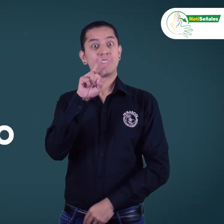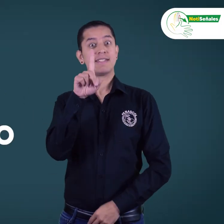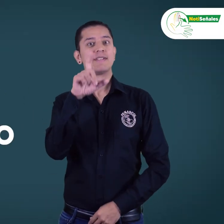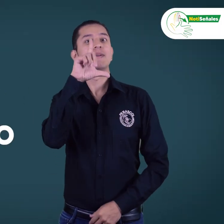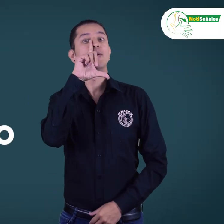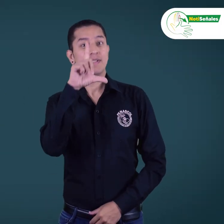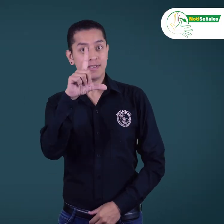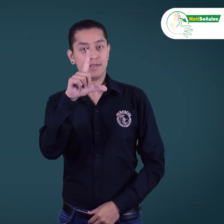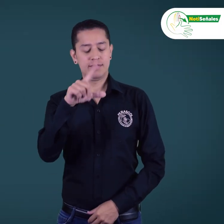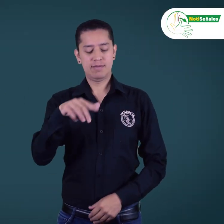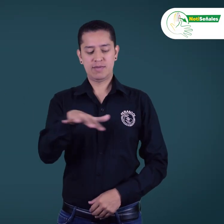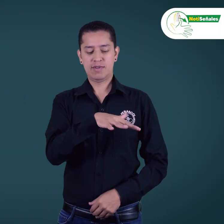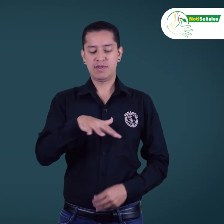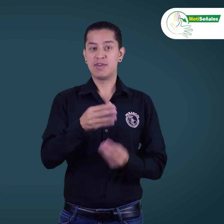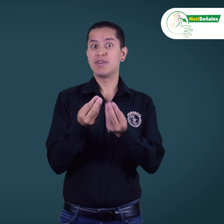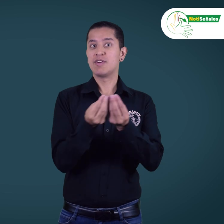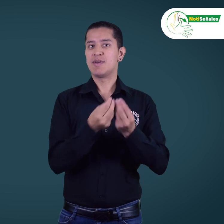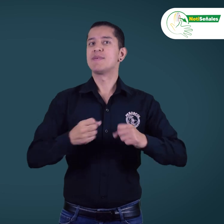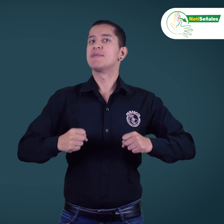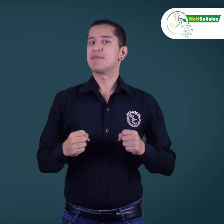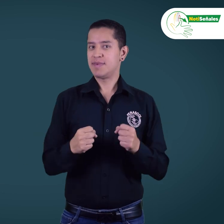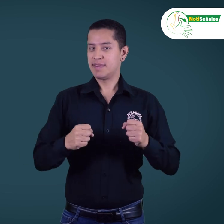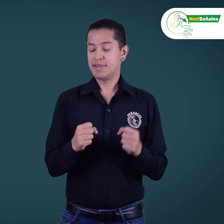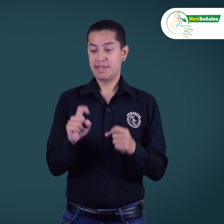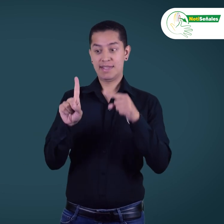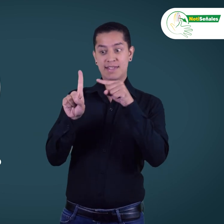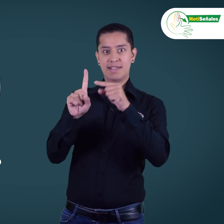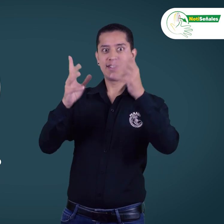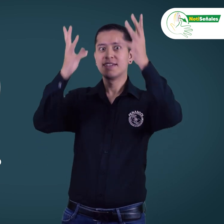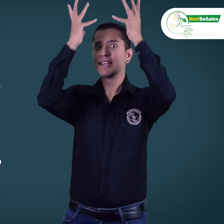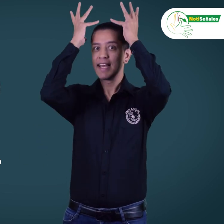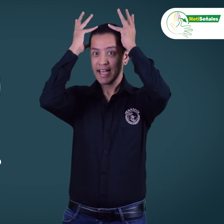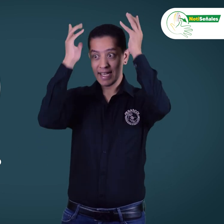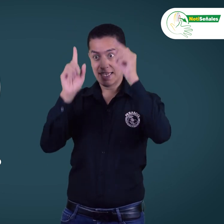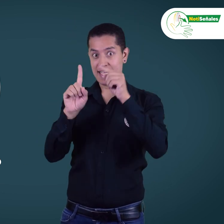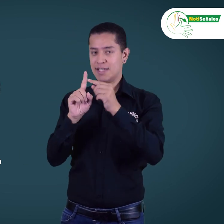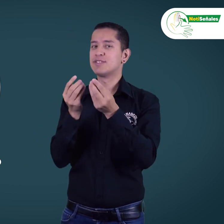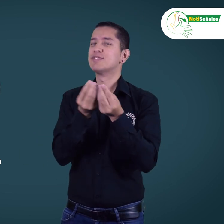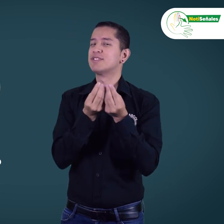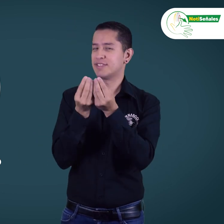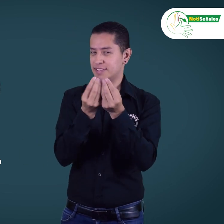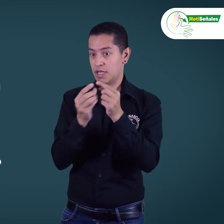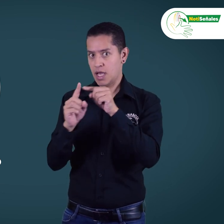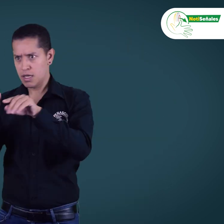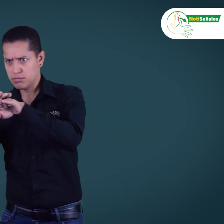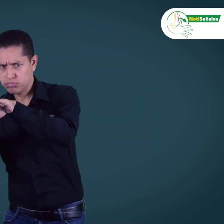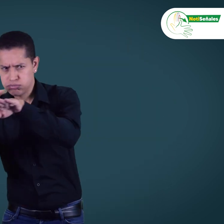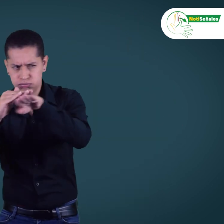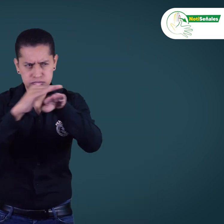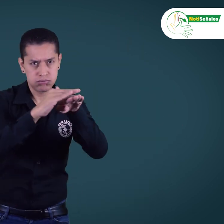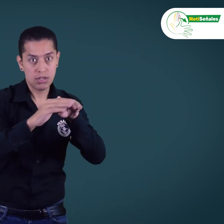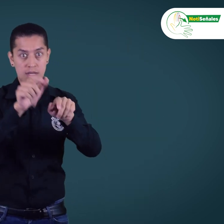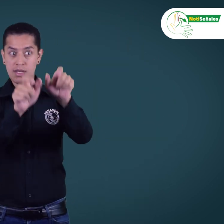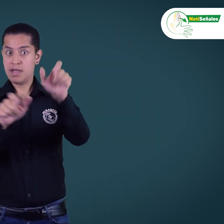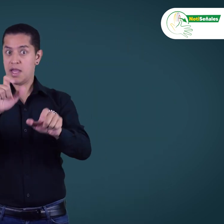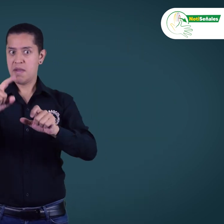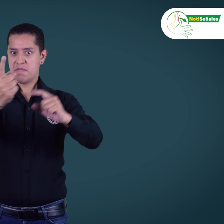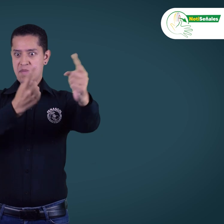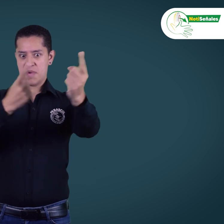En el Consejo de Bogotá, el pasado 26 de julio, la concejal Clara Sandoval hizo una invitación a la que